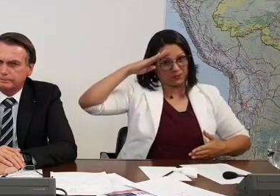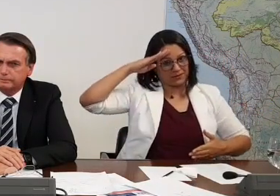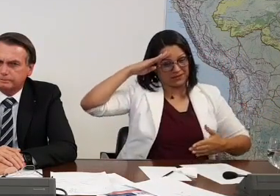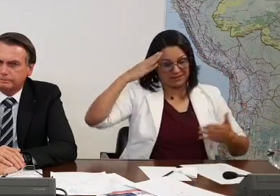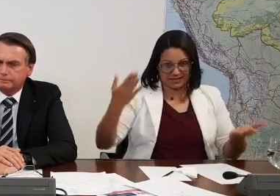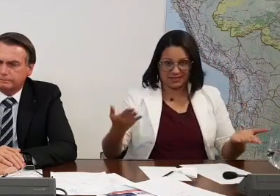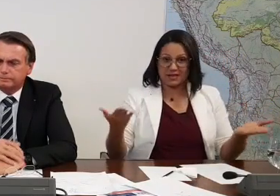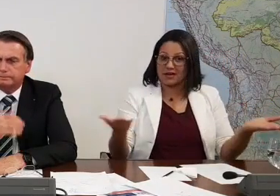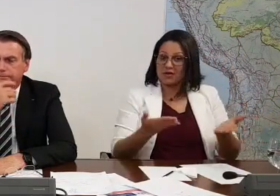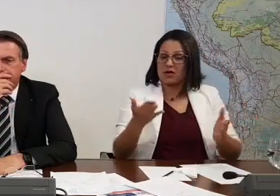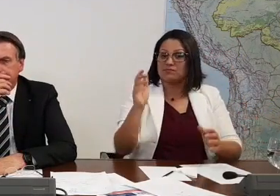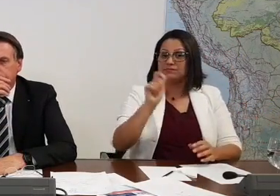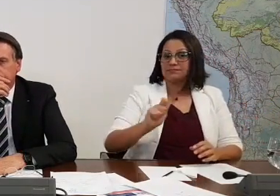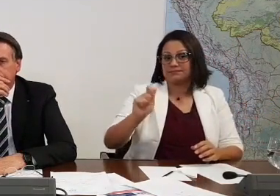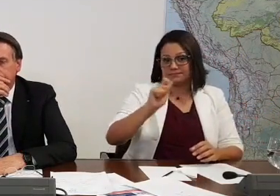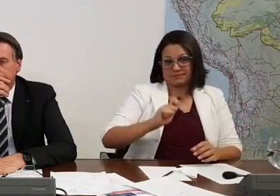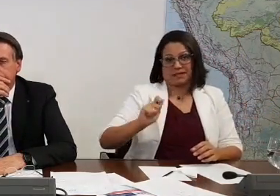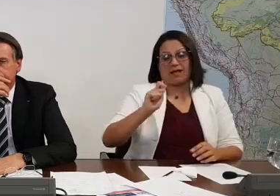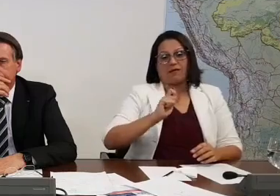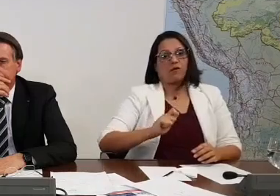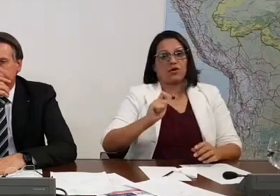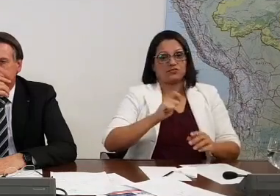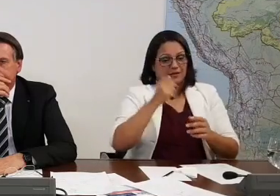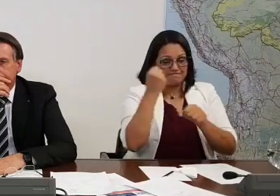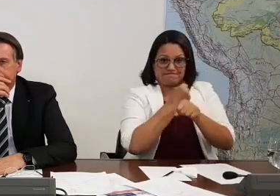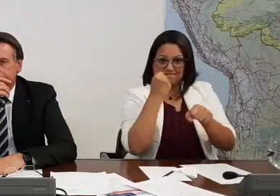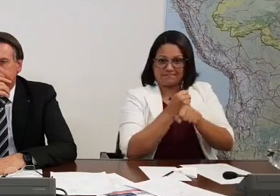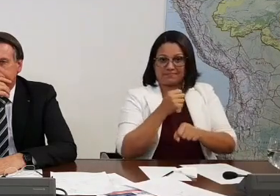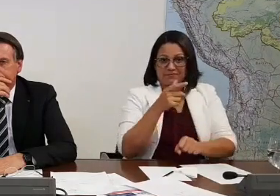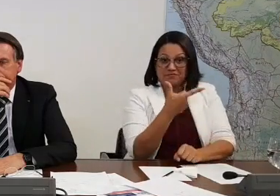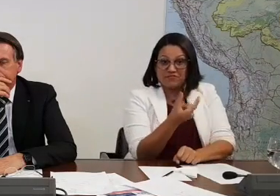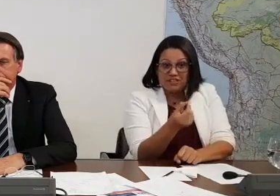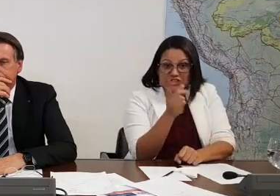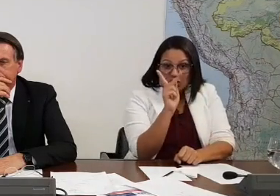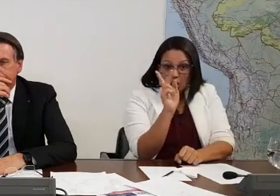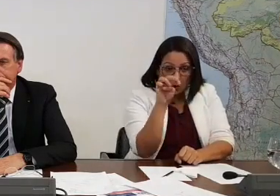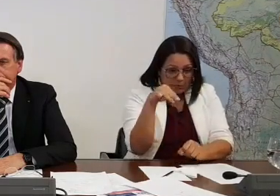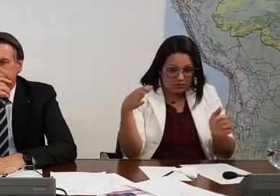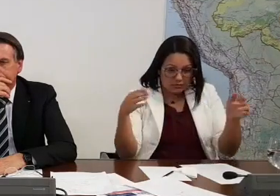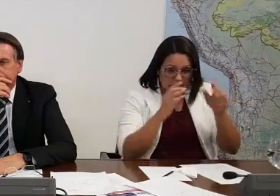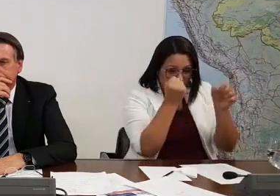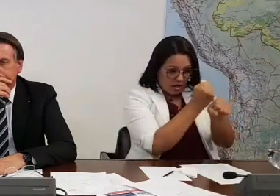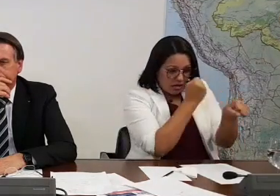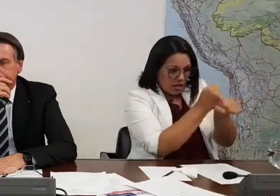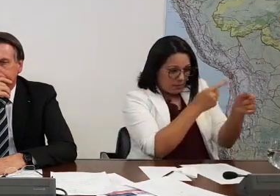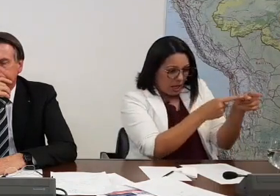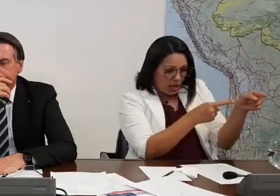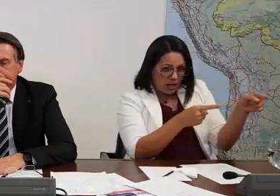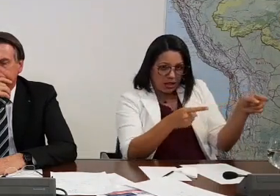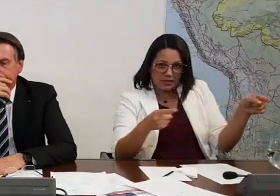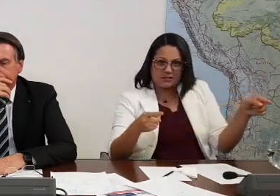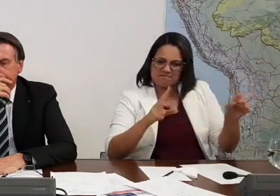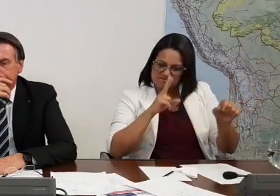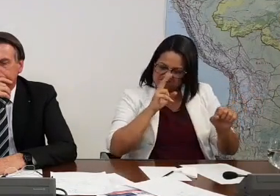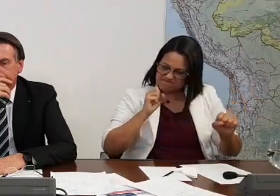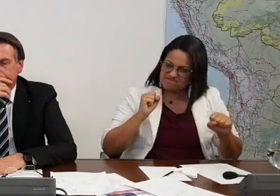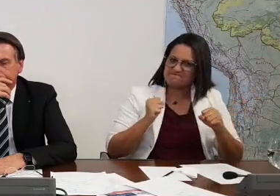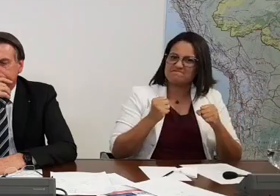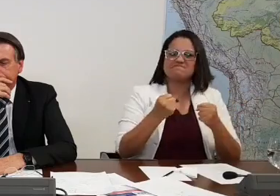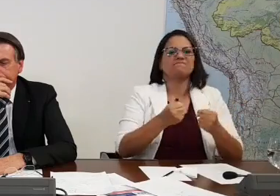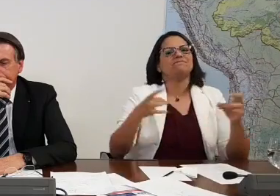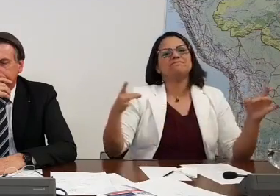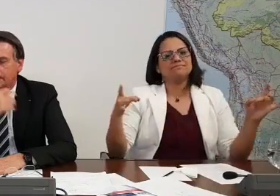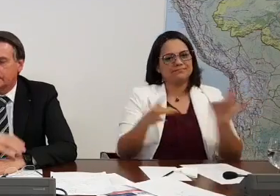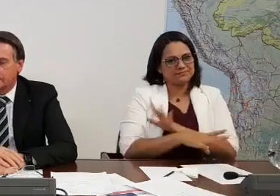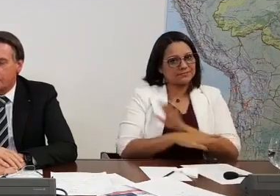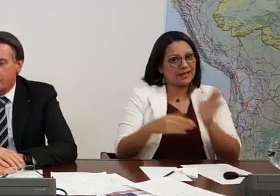banho. Agora em agosto a gente fecha 20 quilômetros de pavimentação. E estamos caminhando firme na meta aí para concluir até